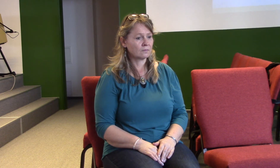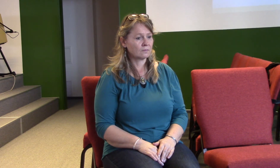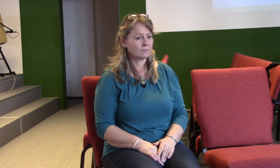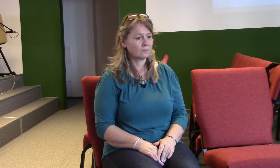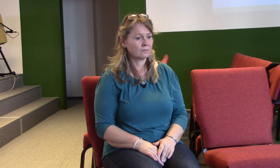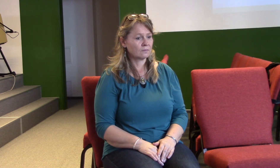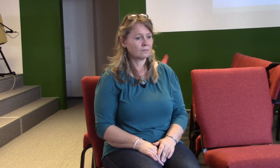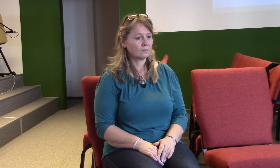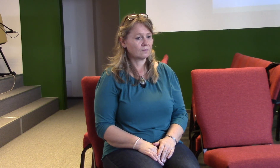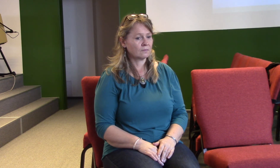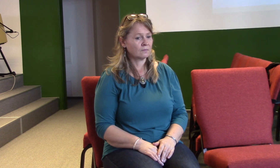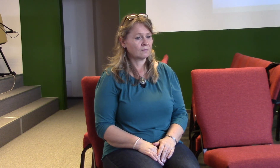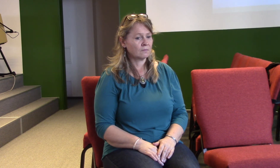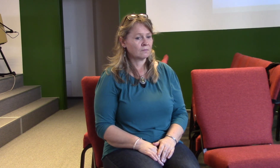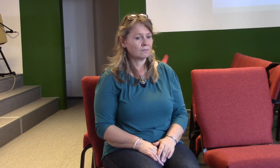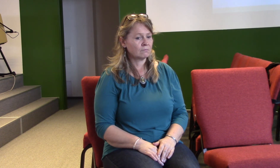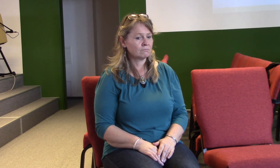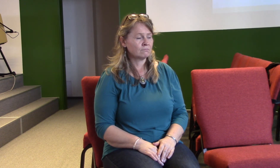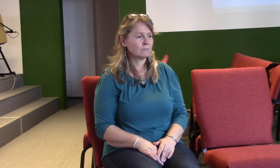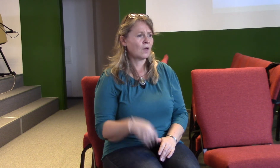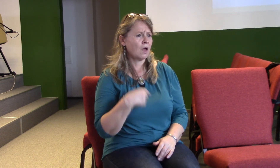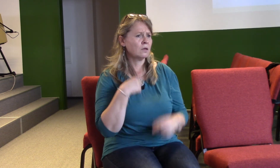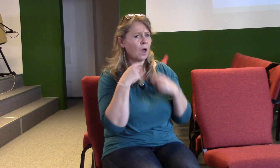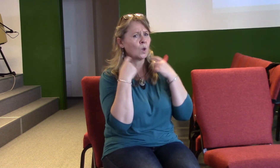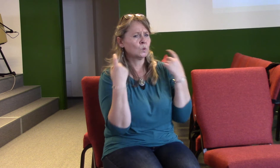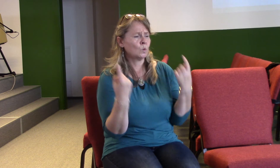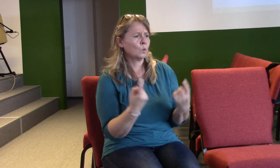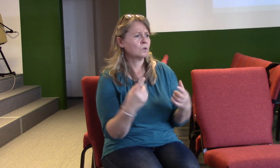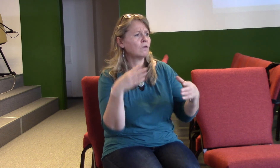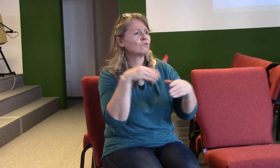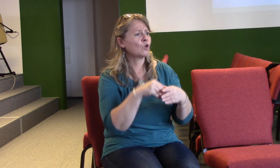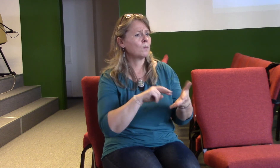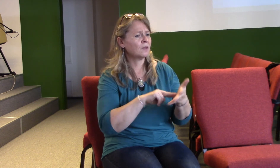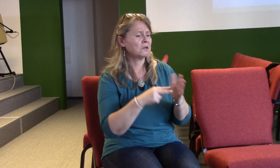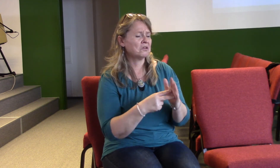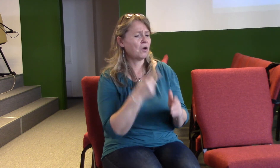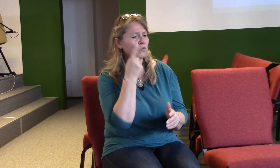Dneska zkusím to s nějakou technikou, nevím, jak to bude fungovat.